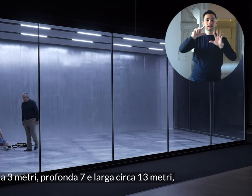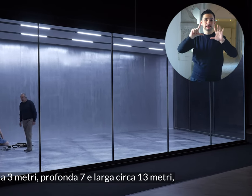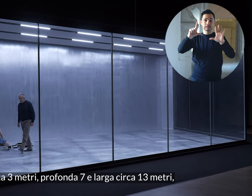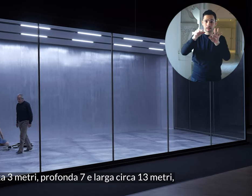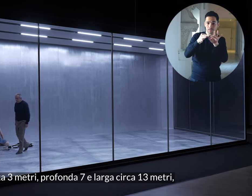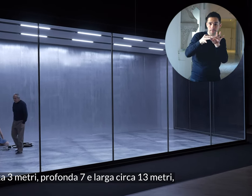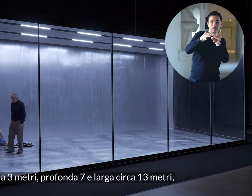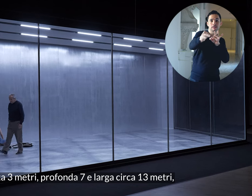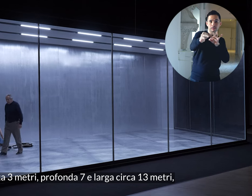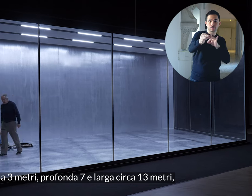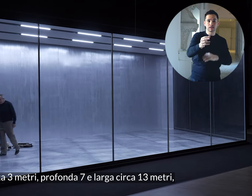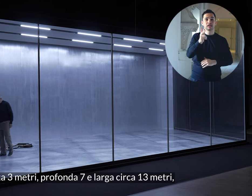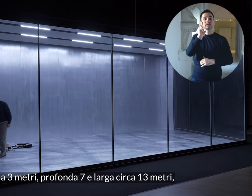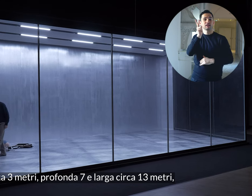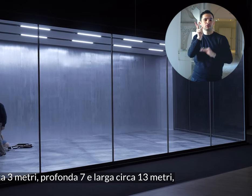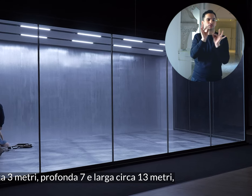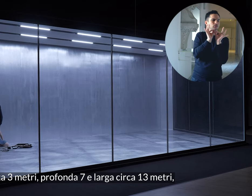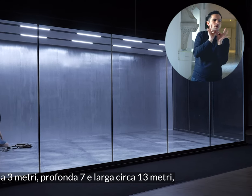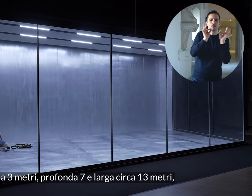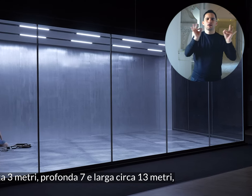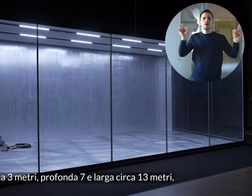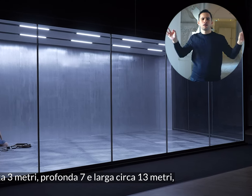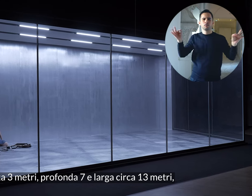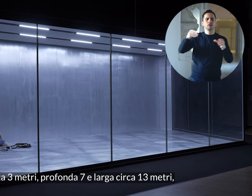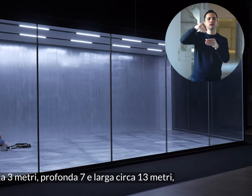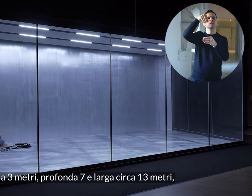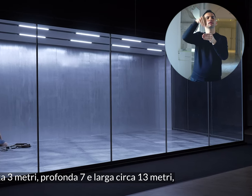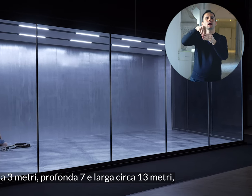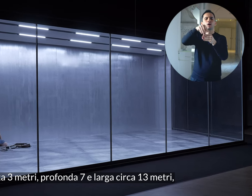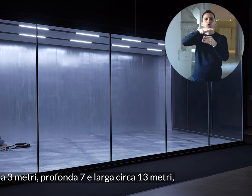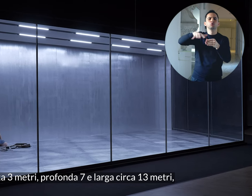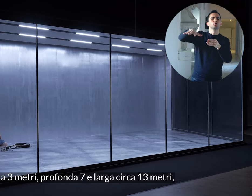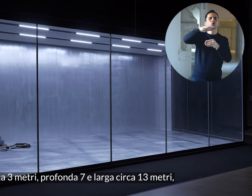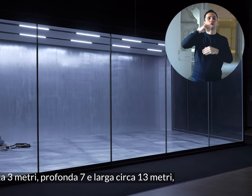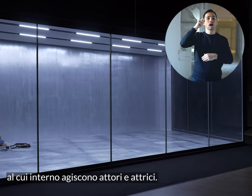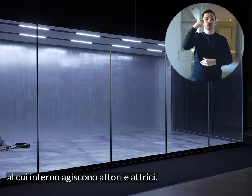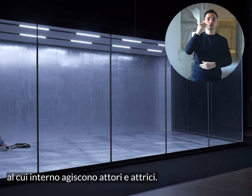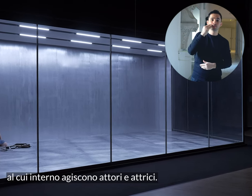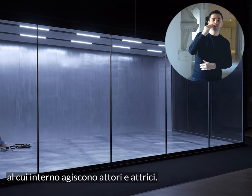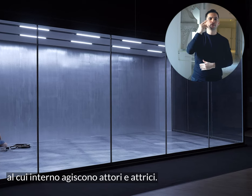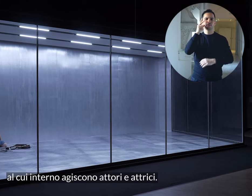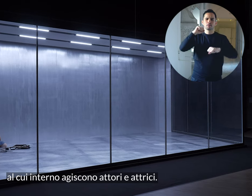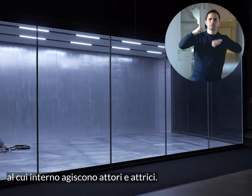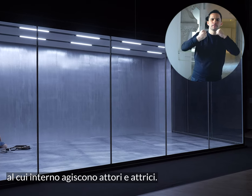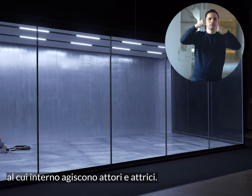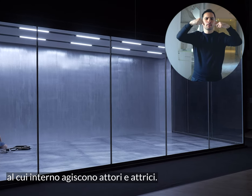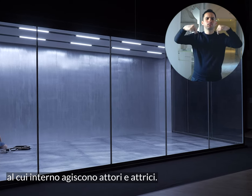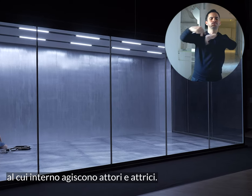metri, profonda 7 e larga circa 13 metri, al cui interno agiscono